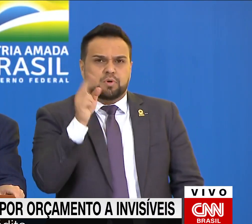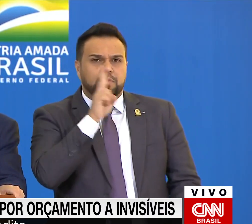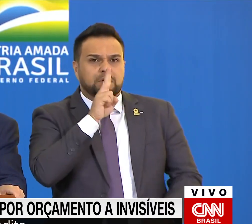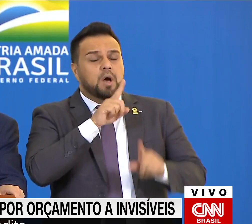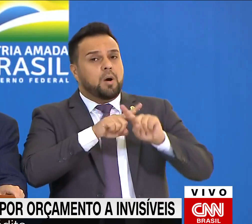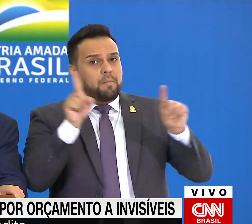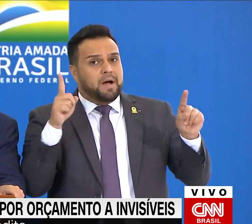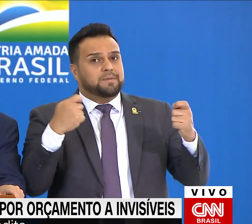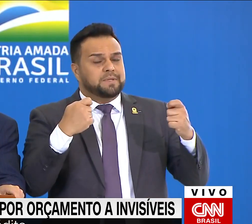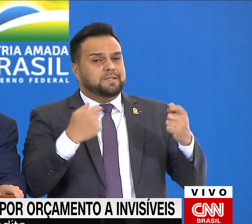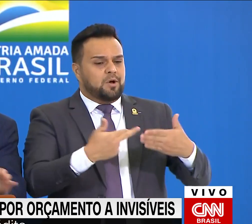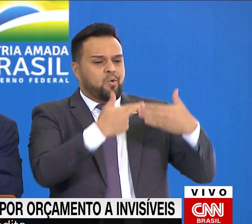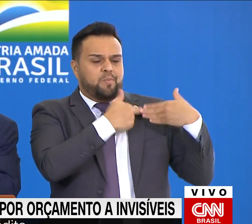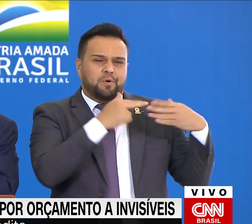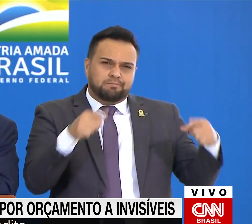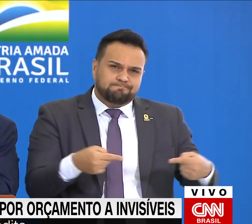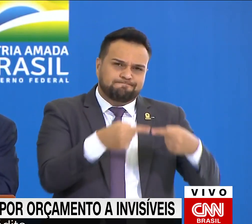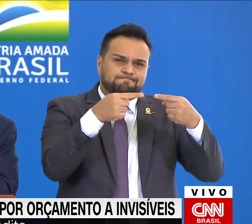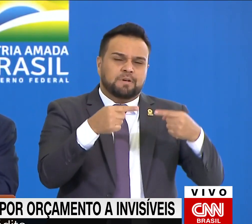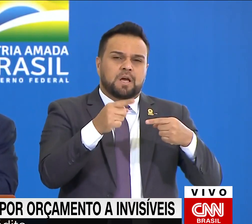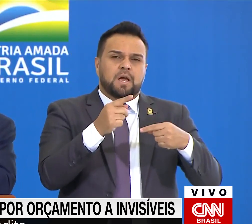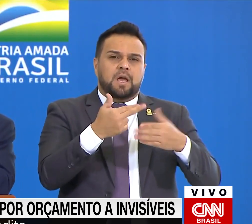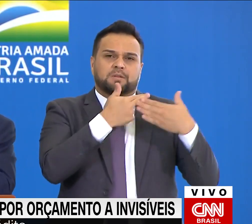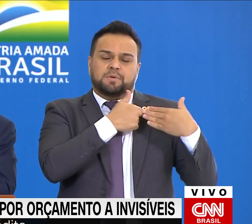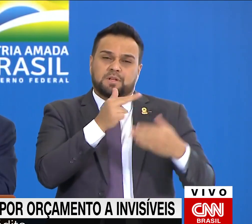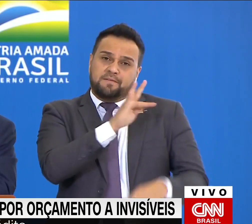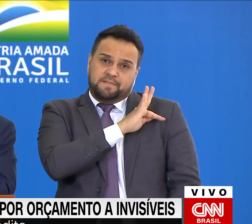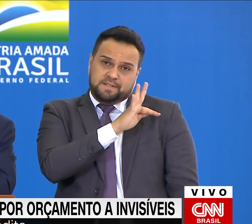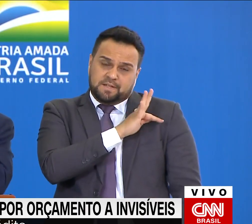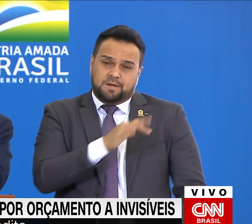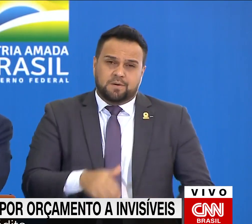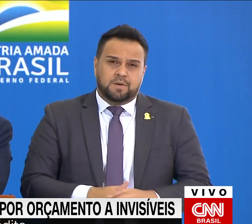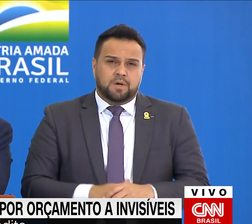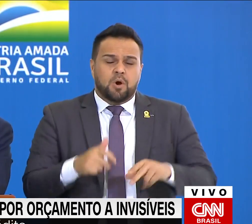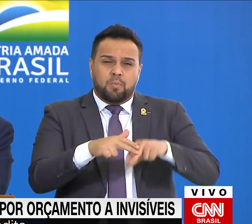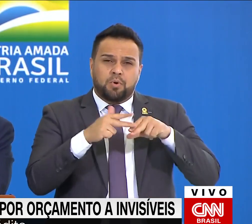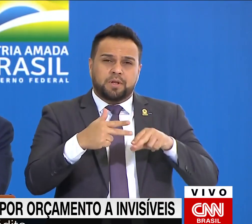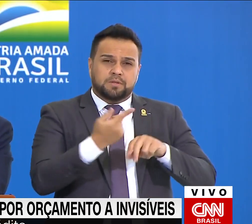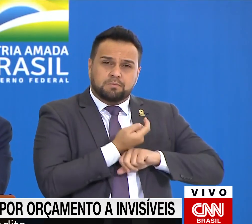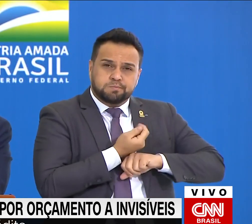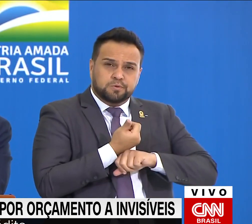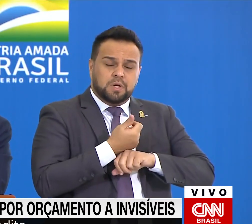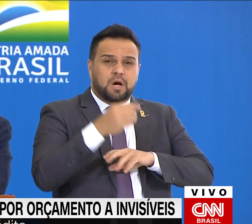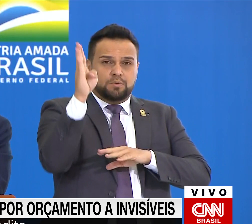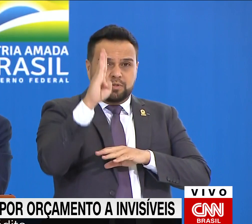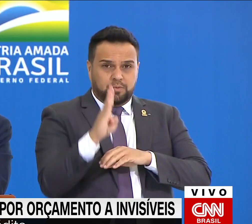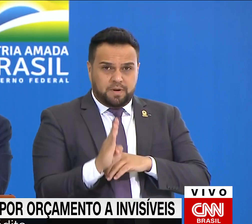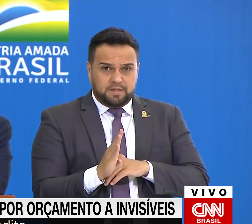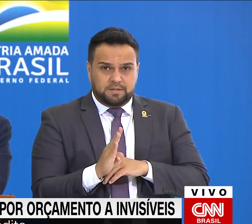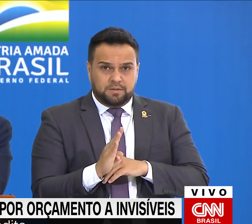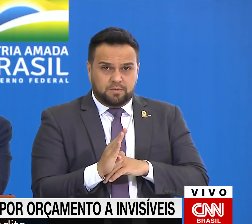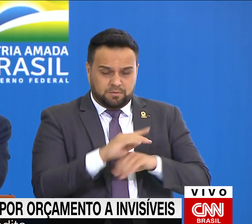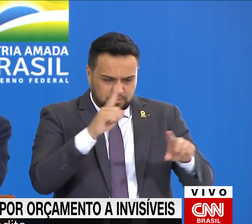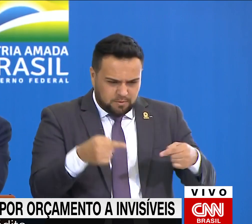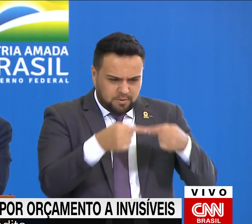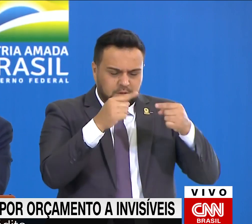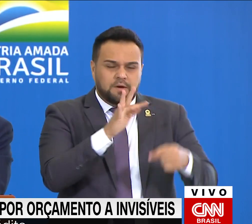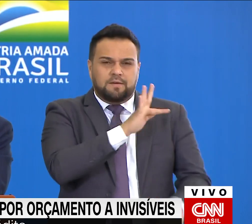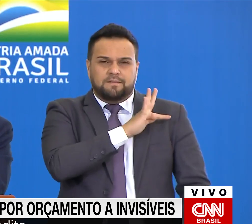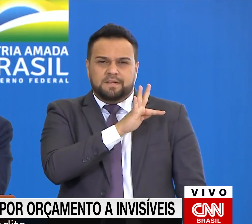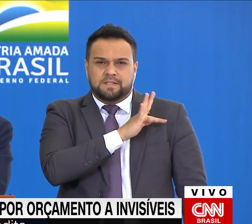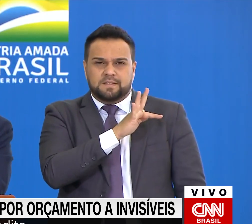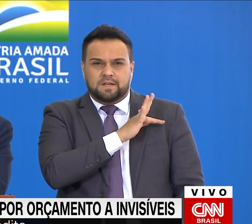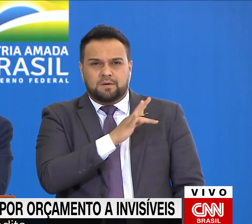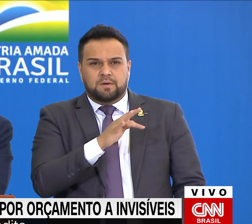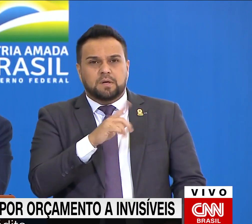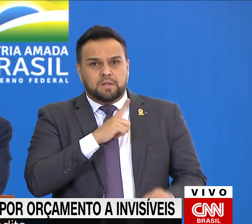responsabilidade fiscal. Então, o Auxílio Brasil, dentro do teto, com responsabilidade fiscal, exige esse apoio